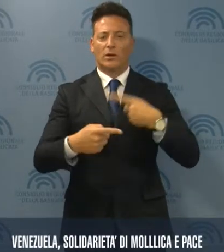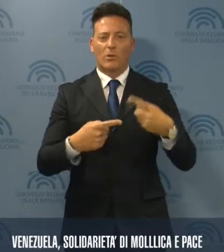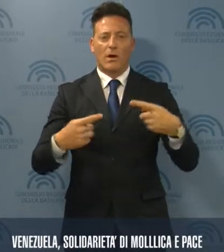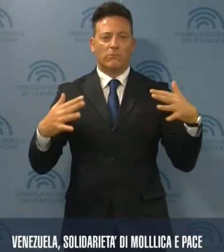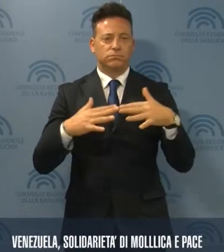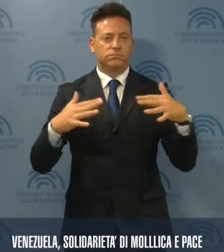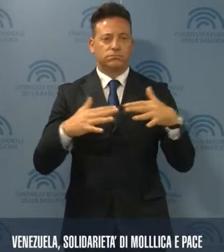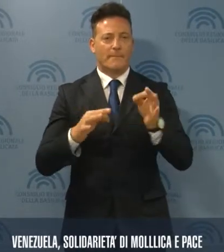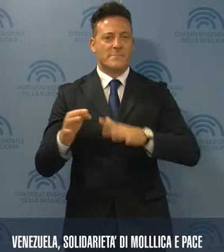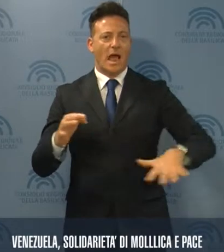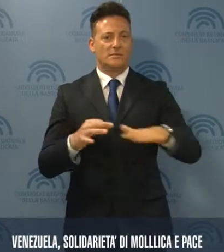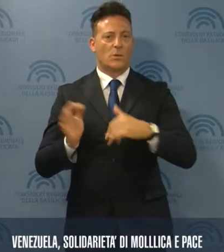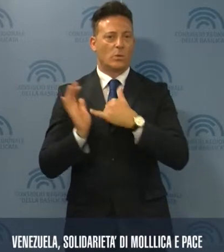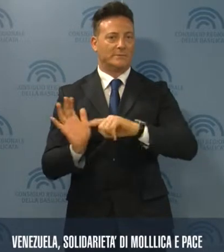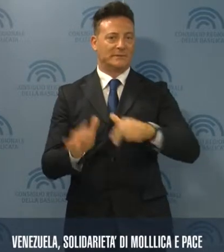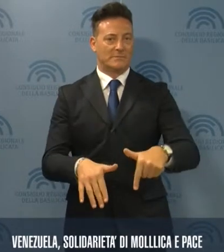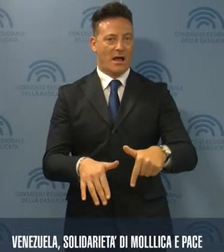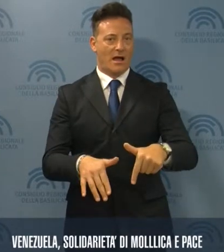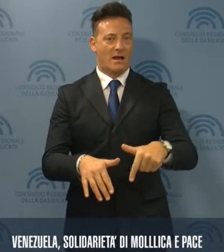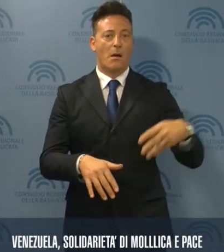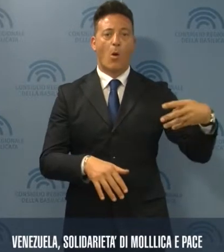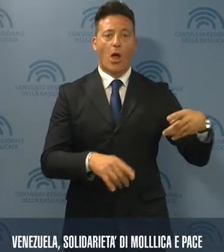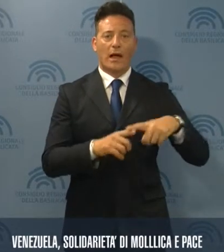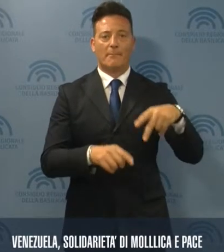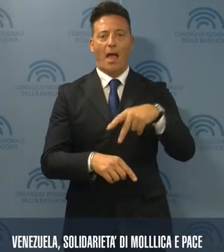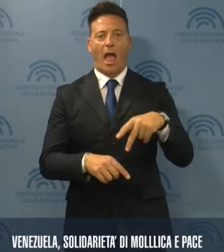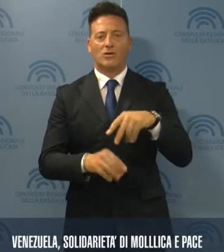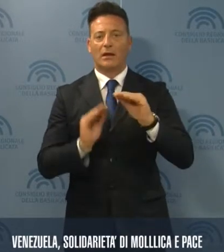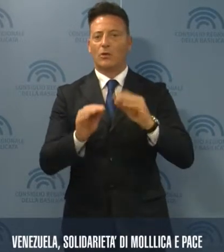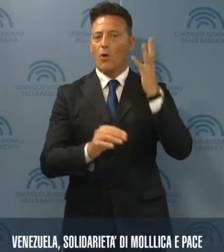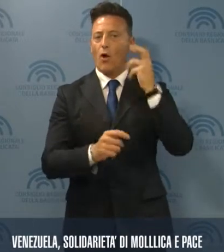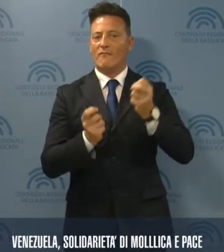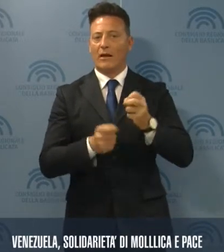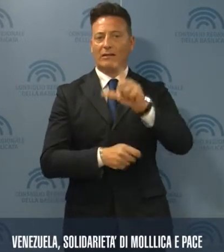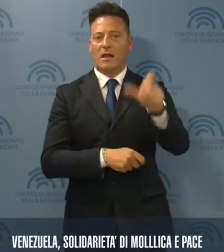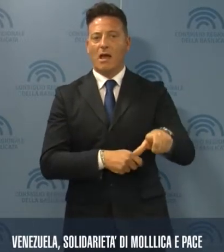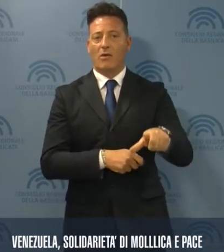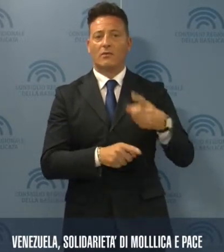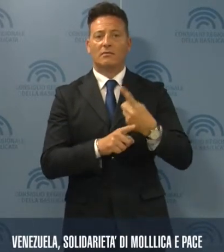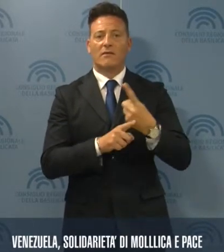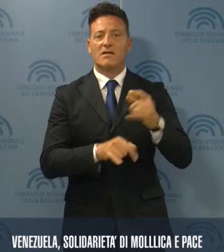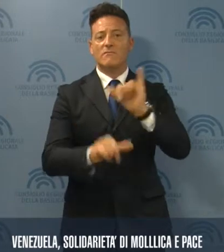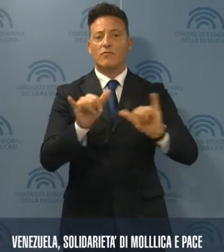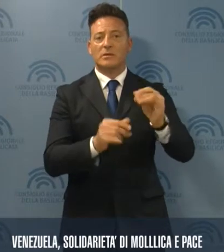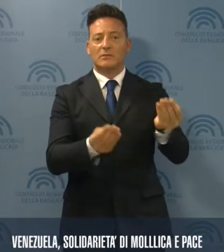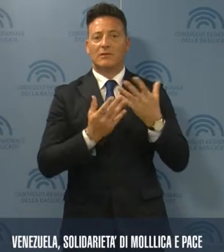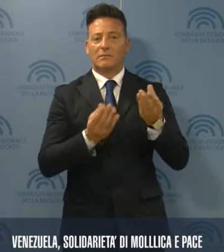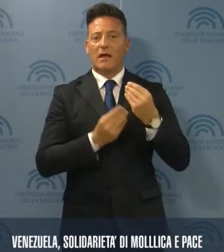delle ultime settimane. Mollica e Pace chiedono al governo italiano di essere informati sugli sviluppi delle